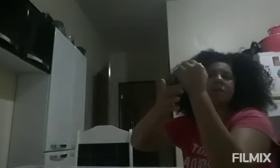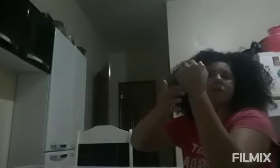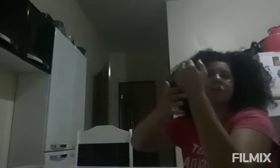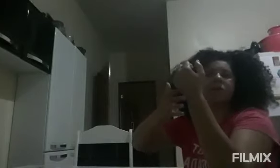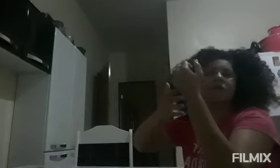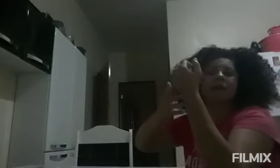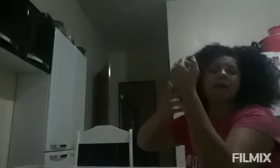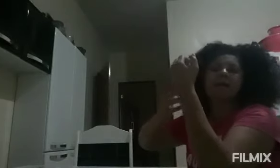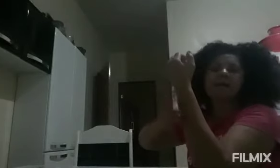Toda enxada.